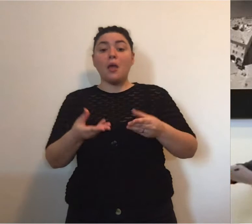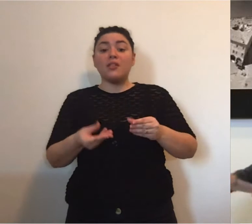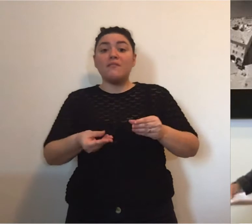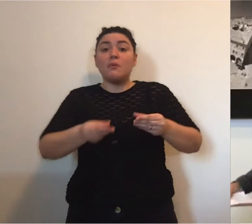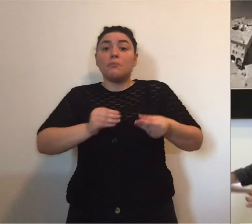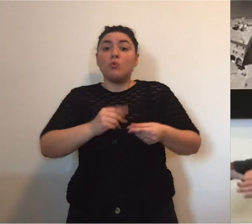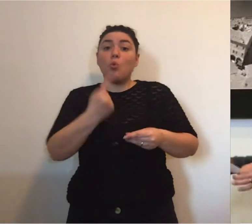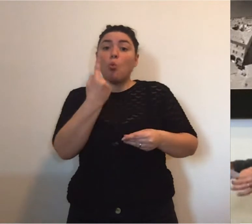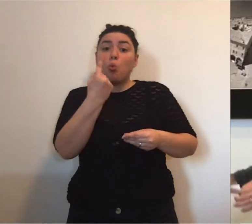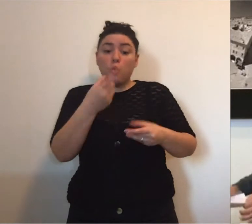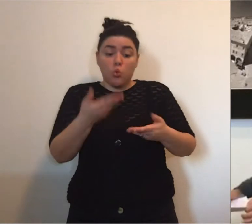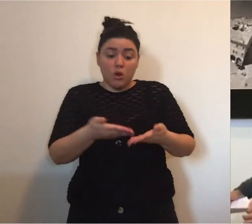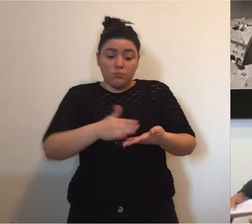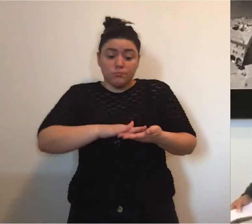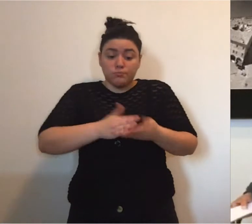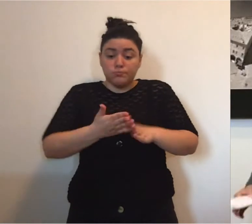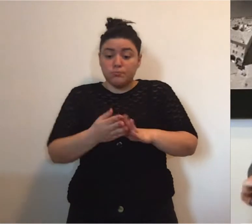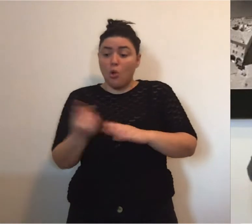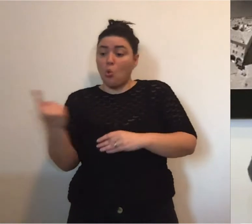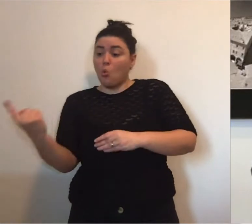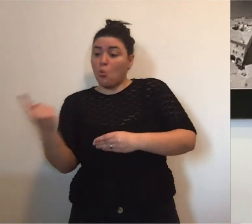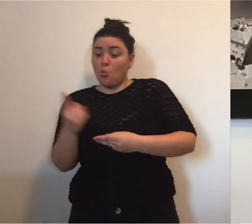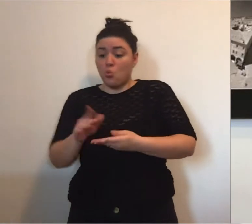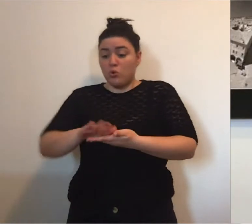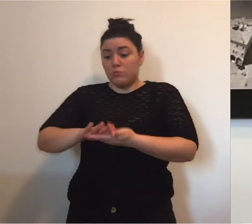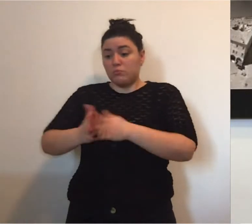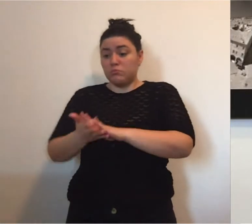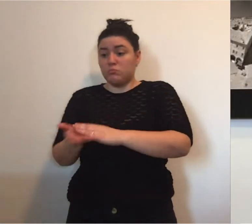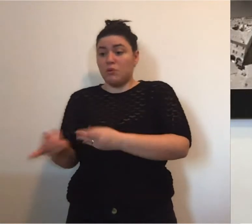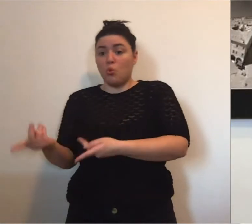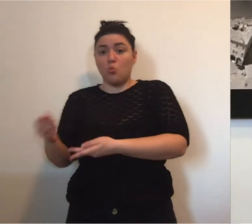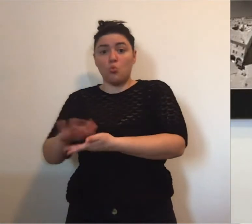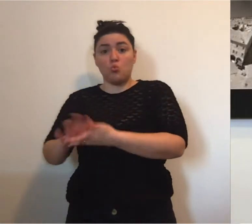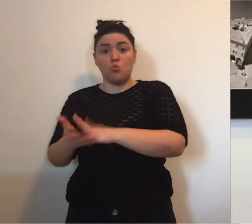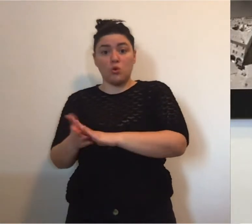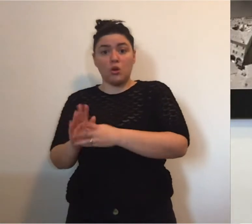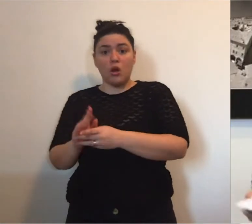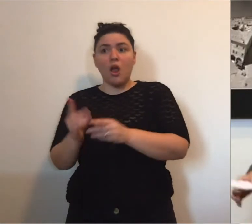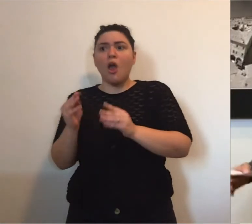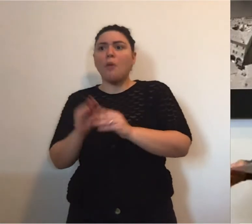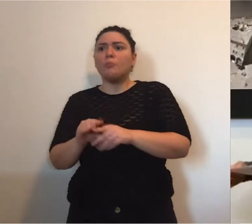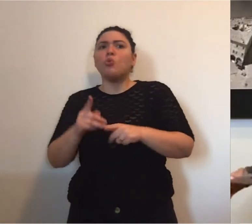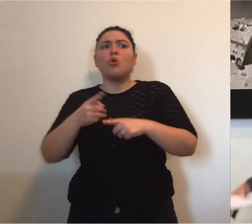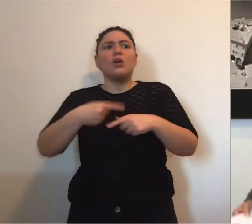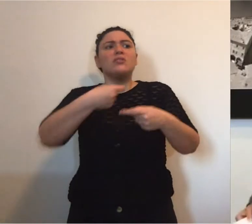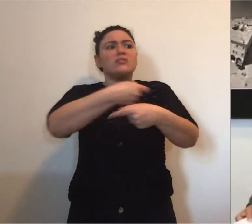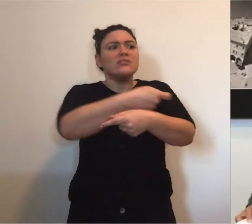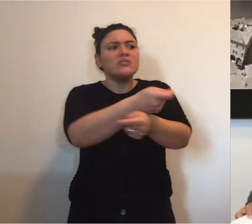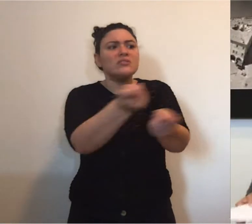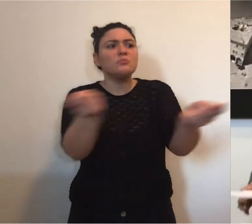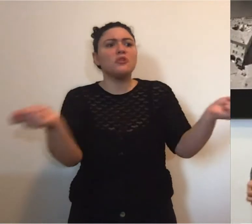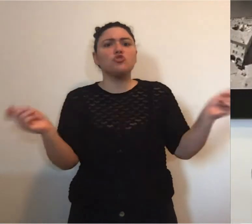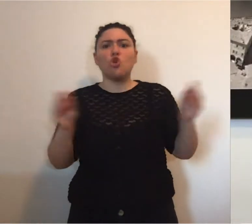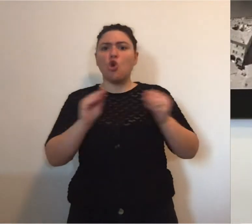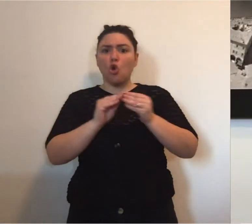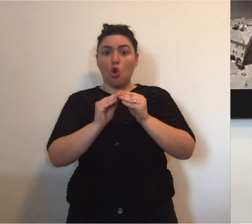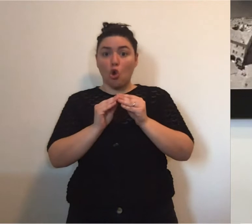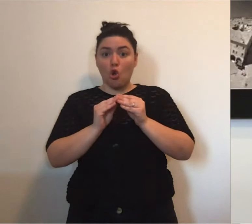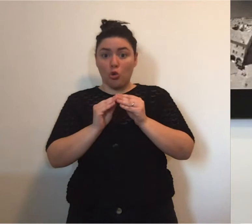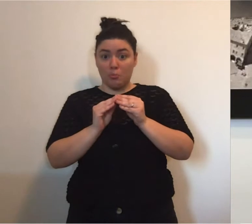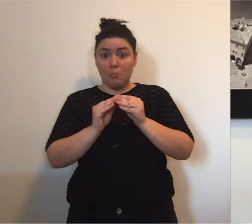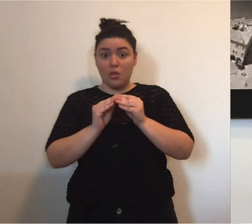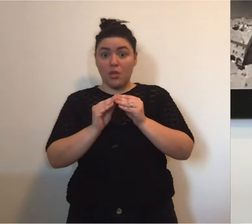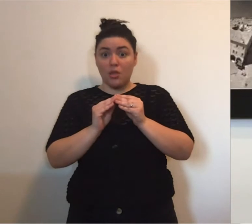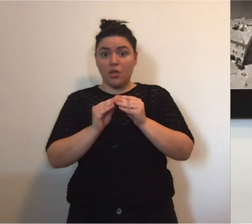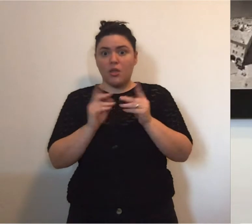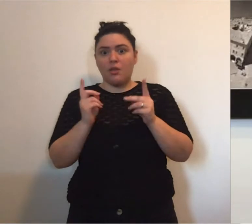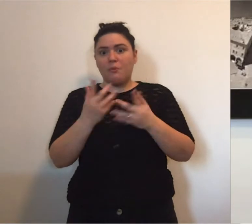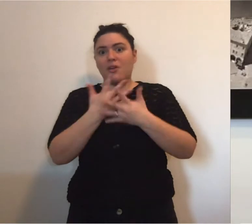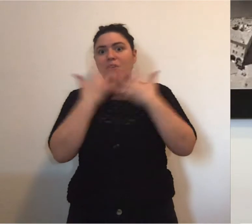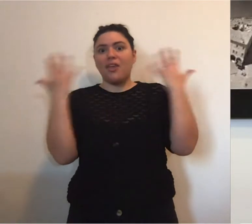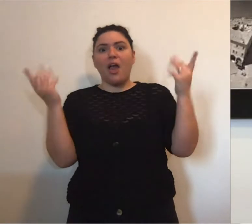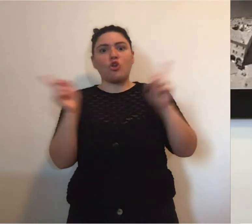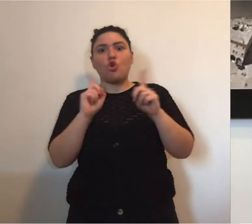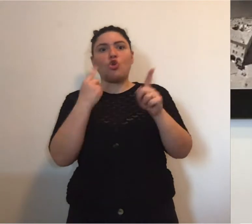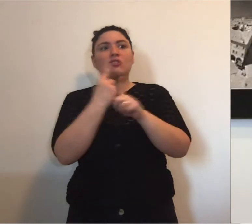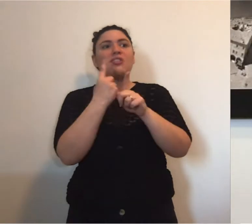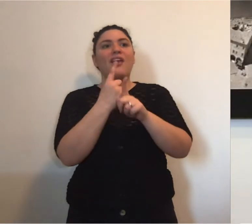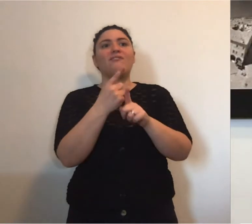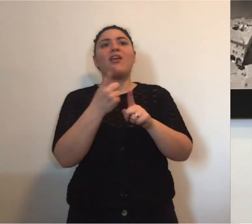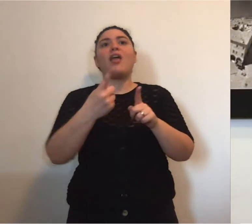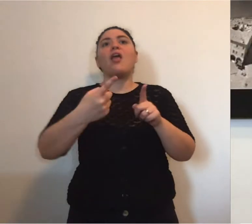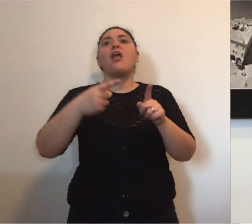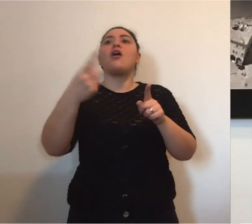crismi igienico-sanitari perché distribuire le mascherine significa non creare